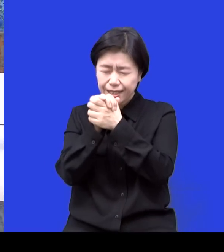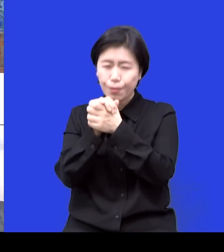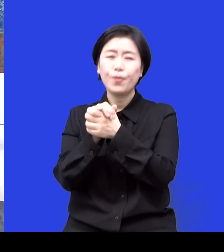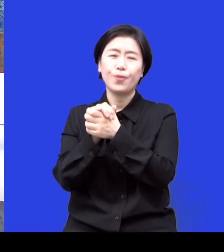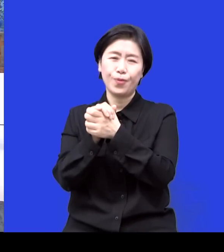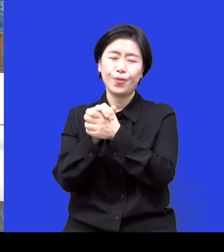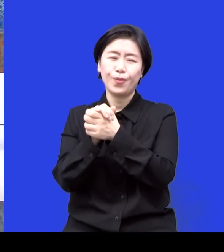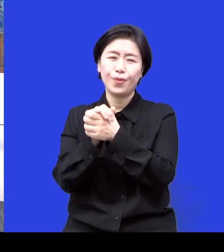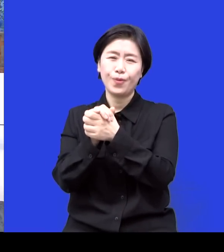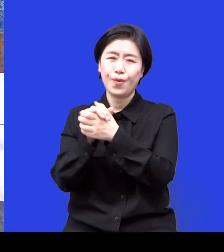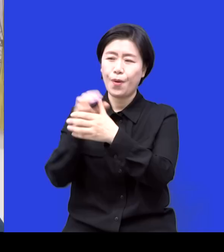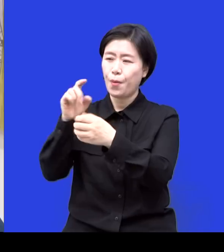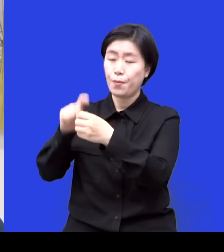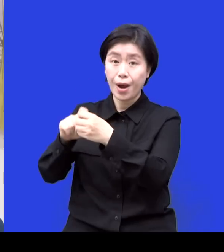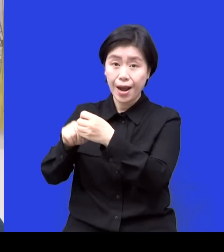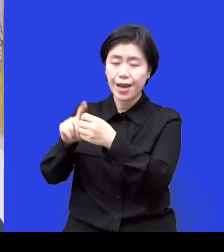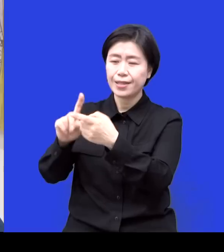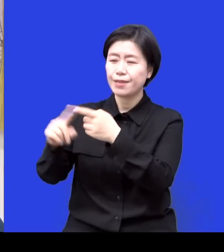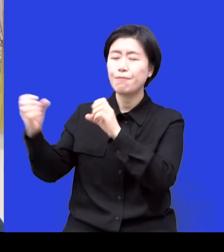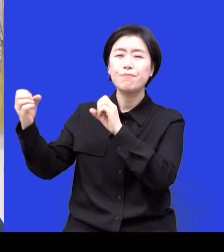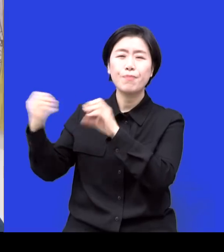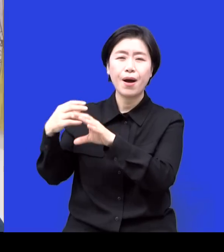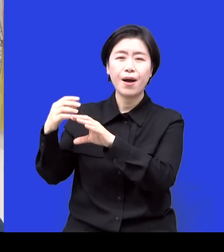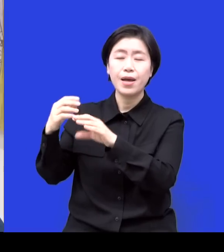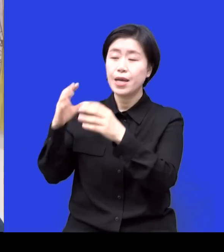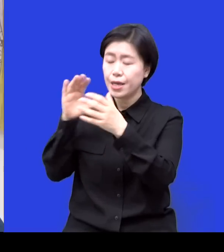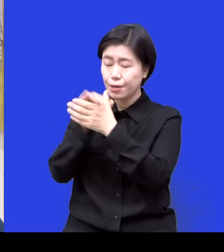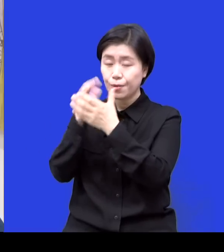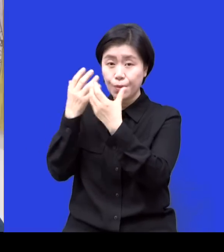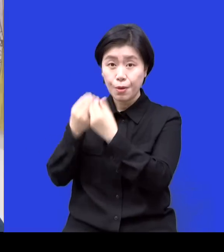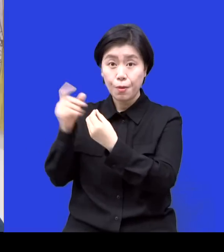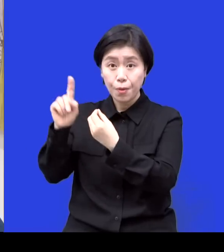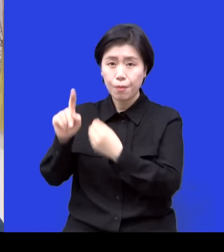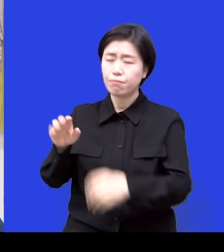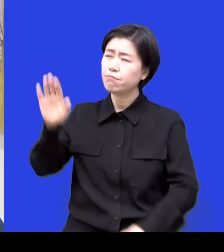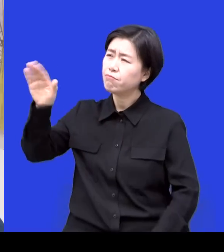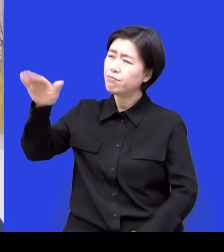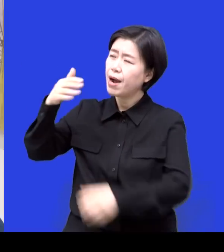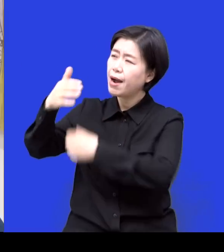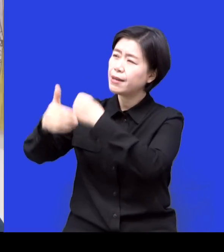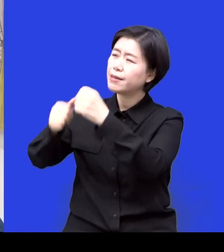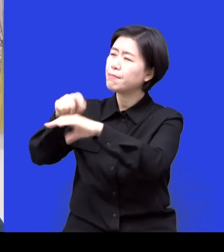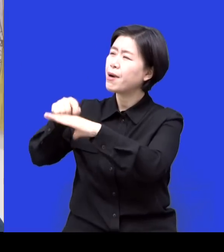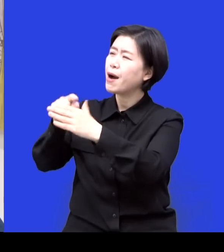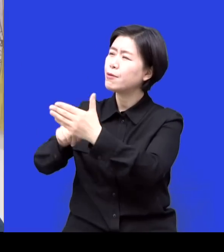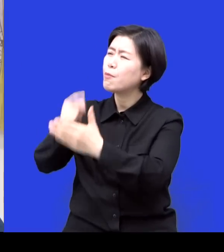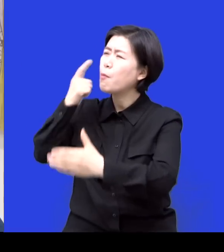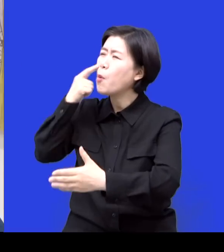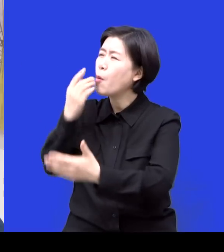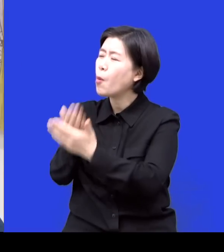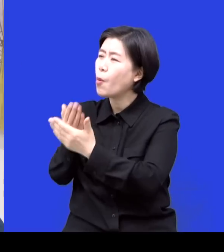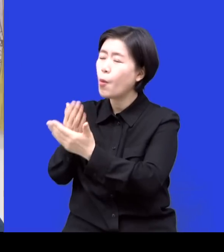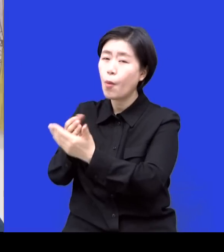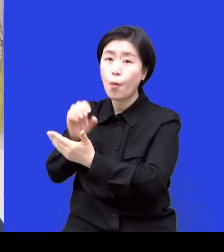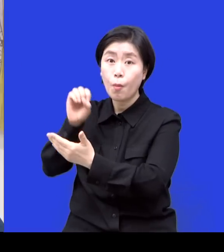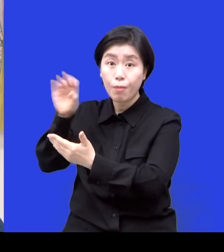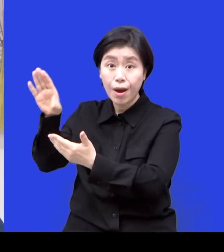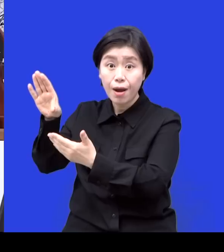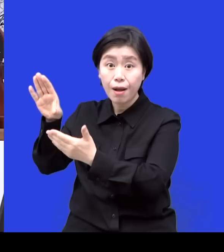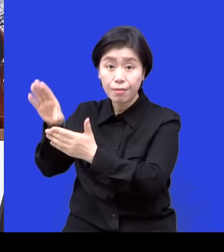재치가 있으세요. 제가 하나님 마음 알게 해주세요. 라는 기도가 거의 데일리로 항상 있거든요. 근데 아이들을 통해서 하나님 마음을 알게 해주시더라고요.